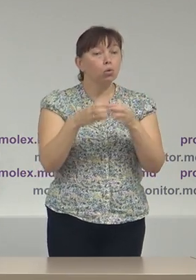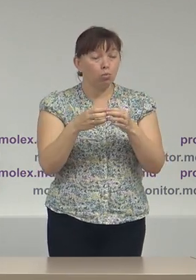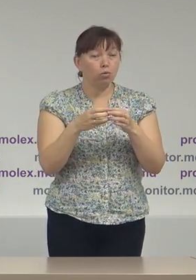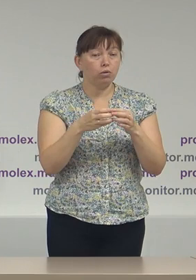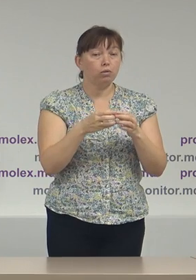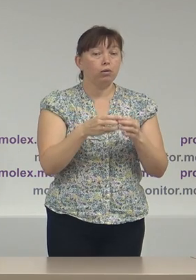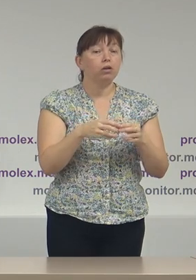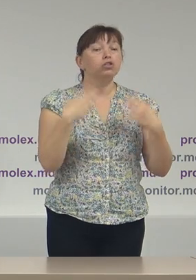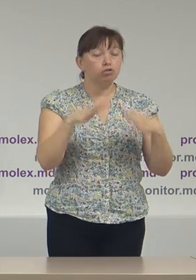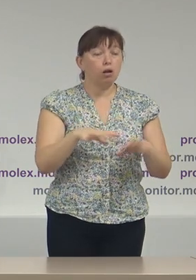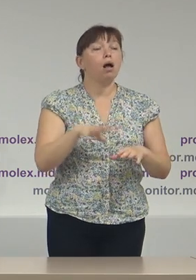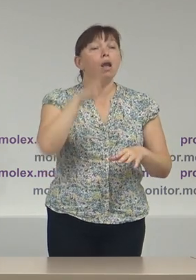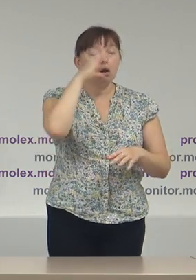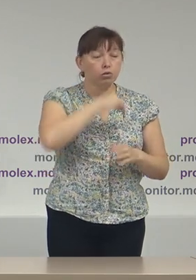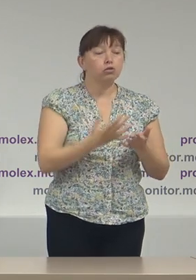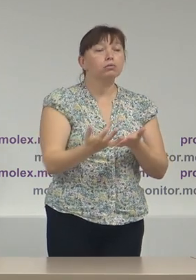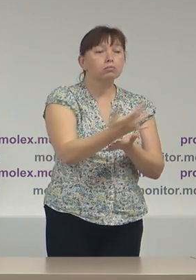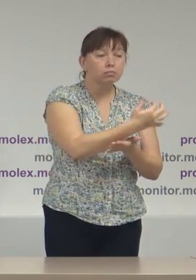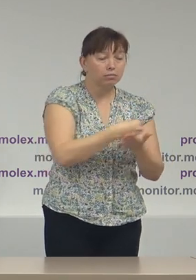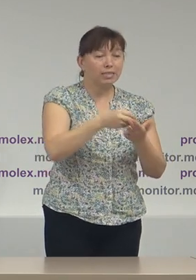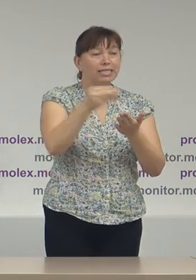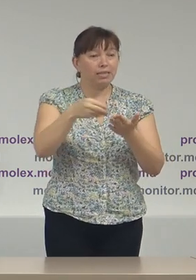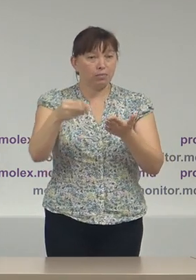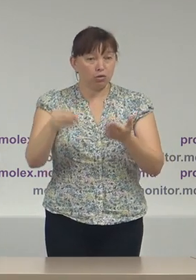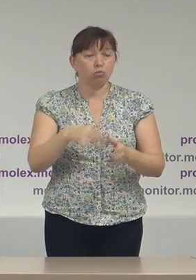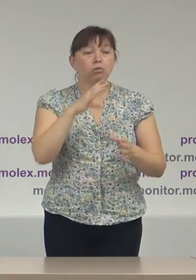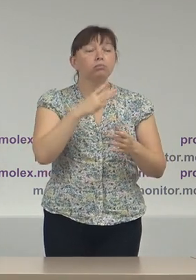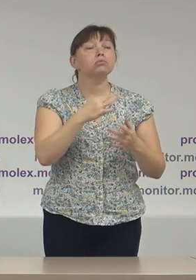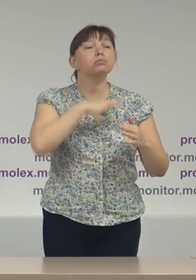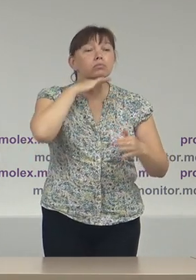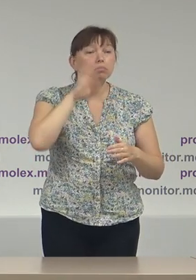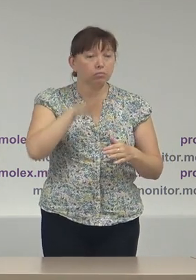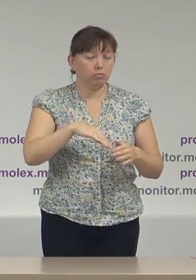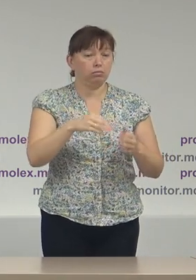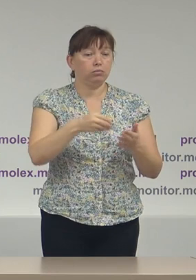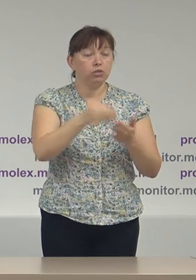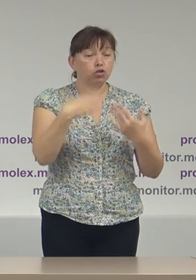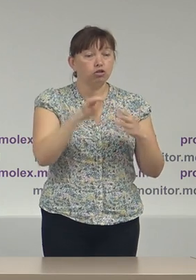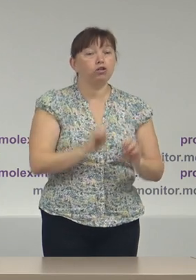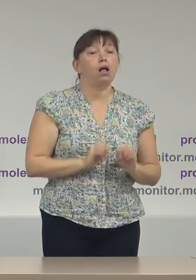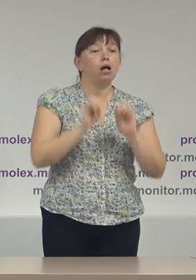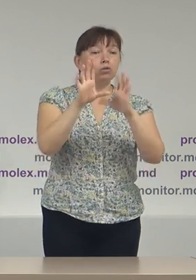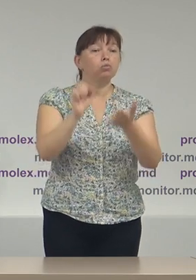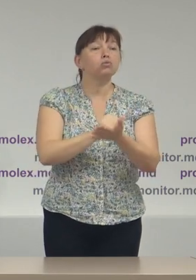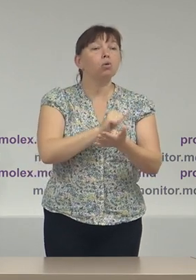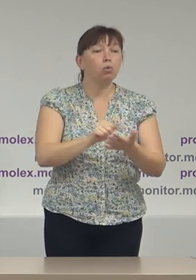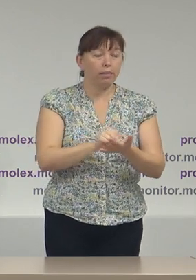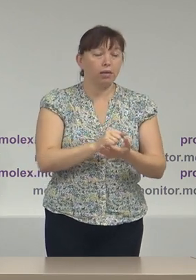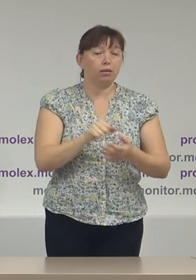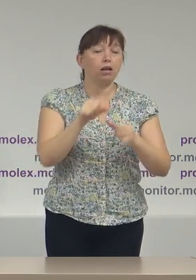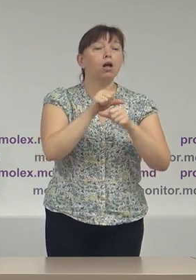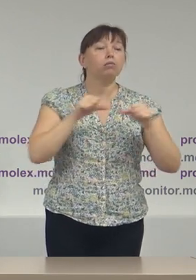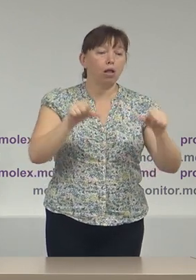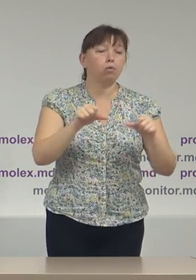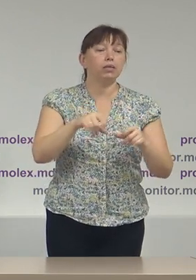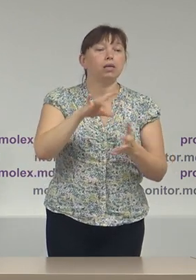inițiativă au reușit să colecteze numărul necesar de semnături, și au depus documentele corespunzătoare în adresă Comisiei